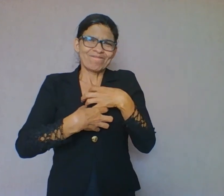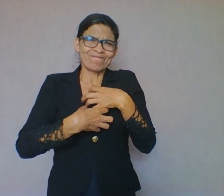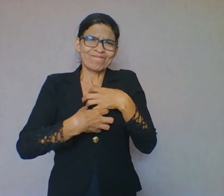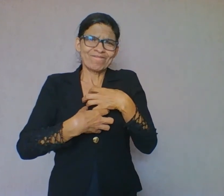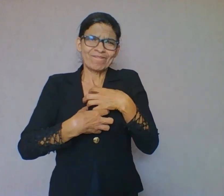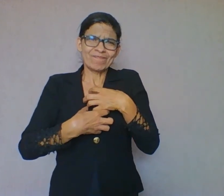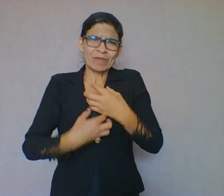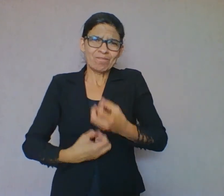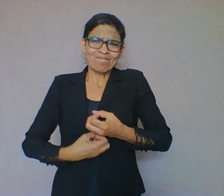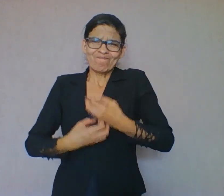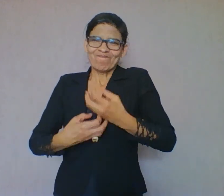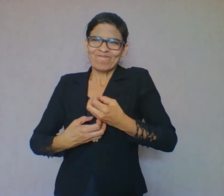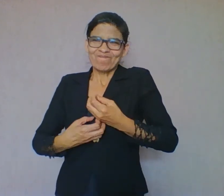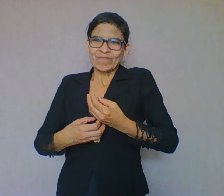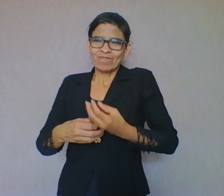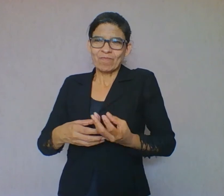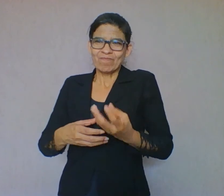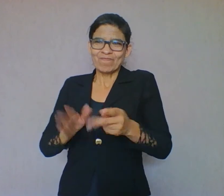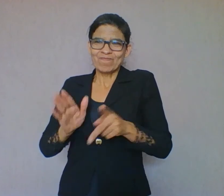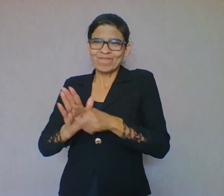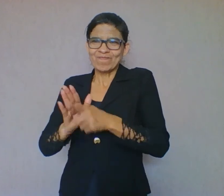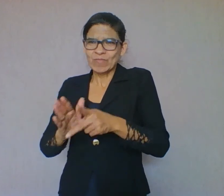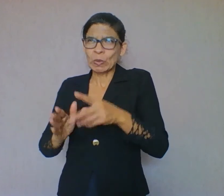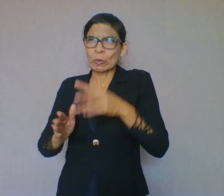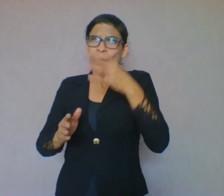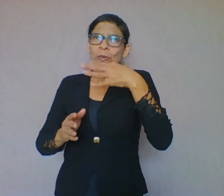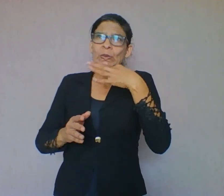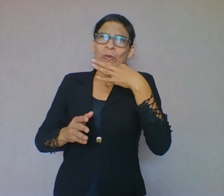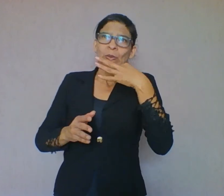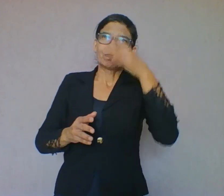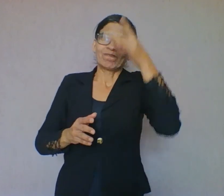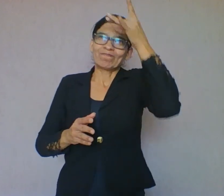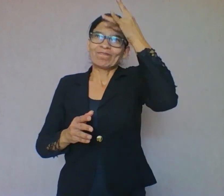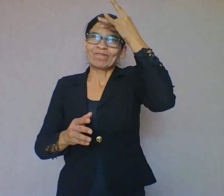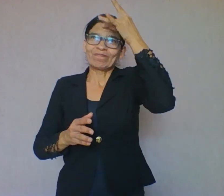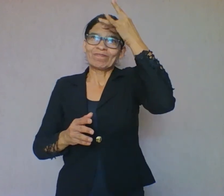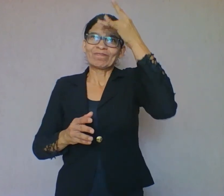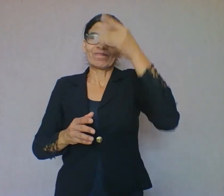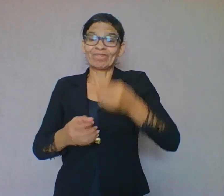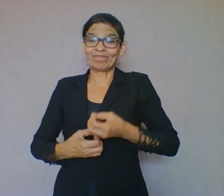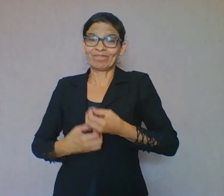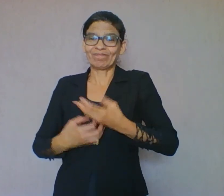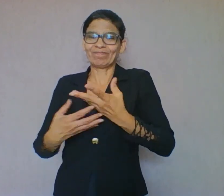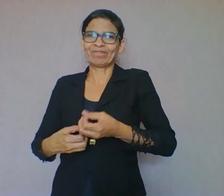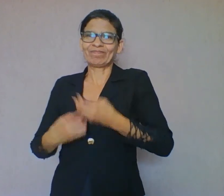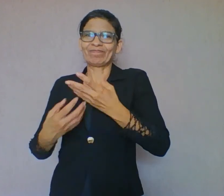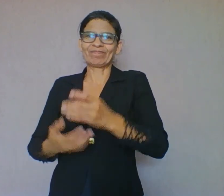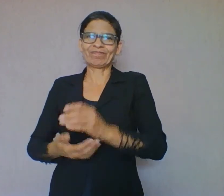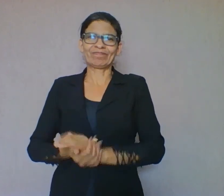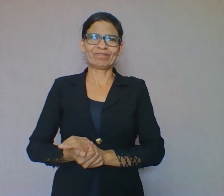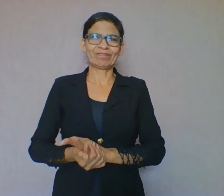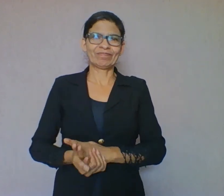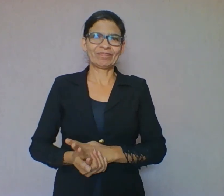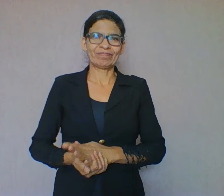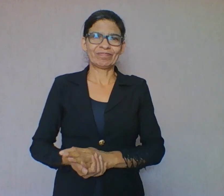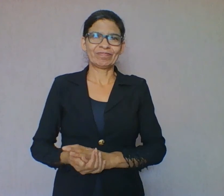significado está em consonância com a perspectiva do letramento. Haja vista que o leitor se torna o quê? Um co-autor,